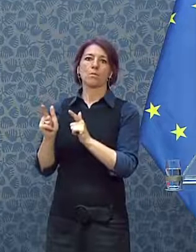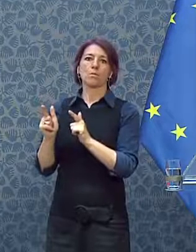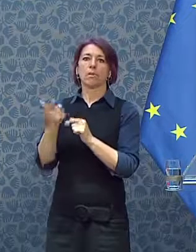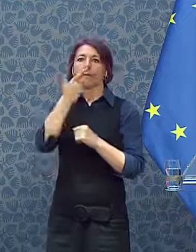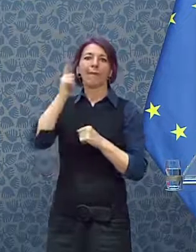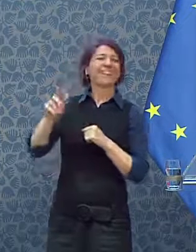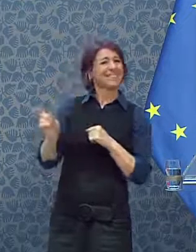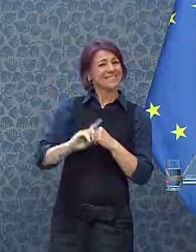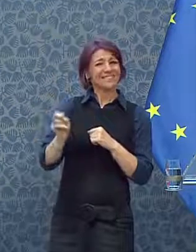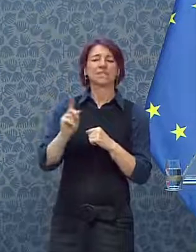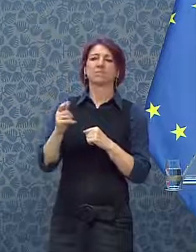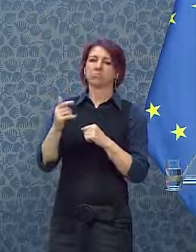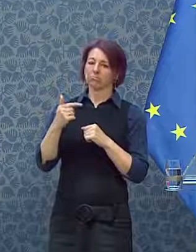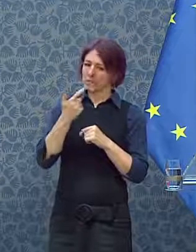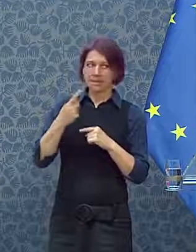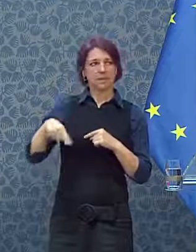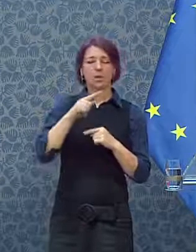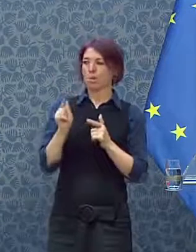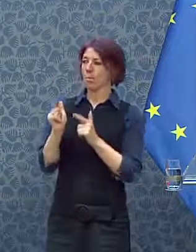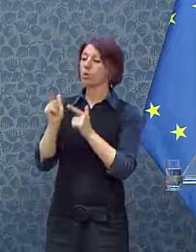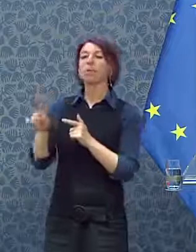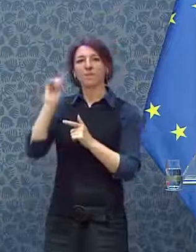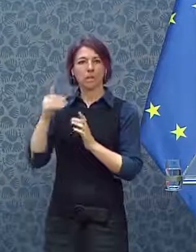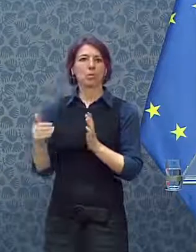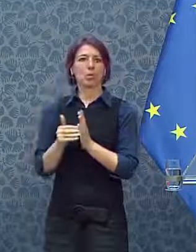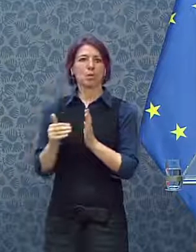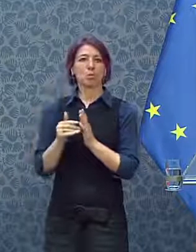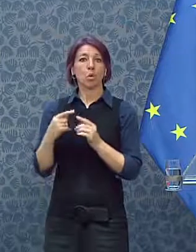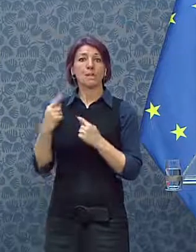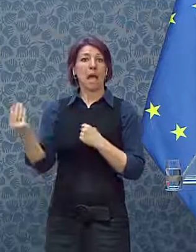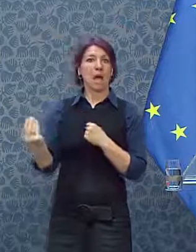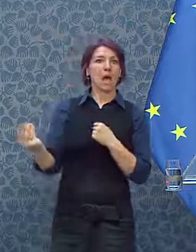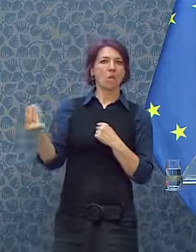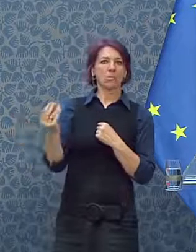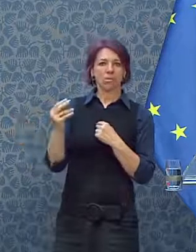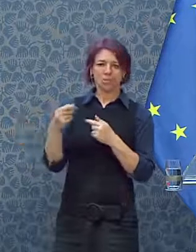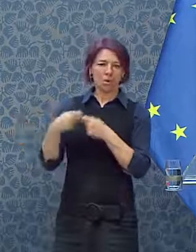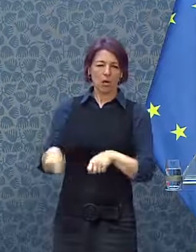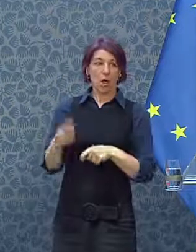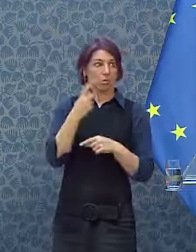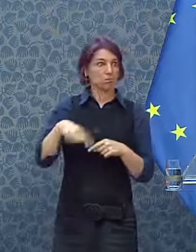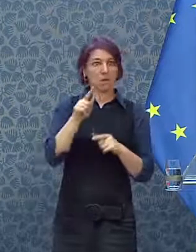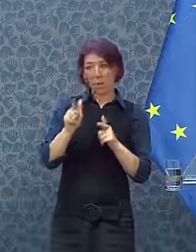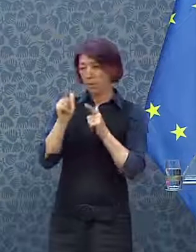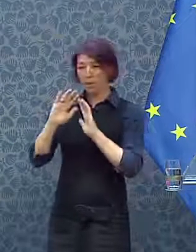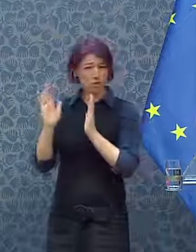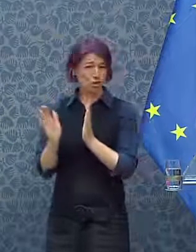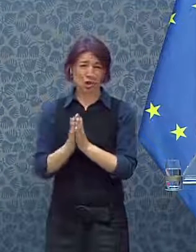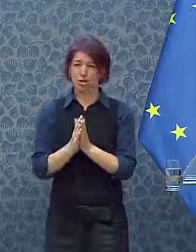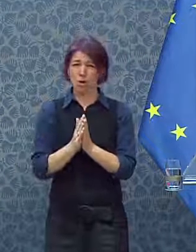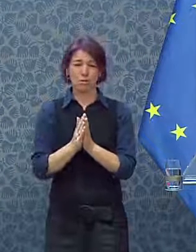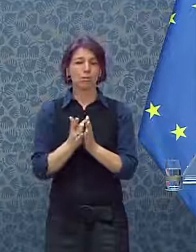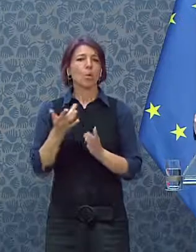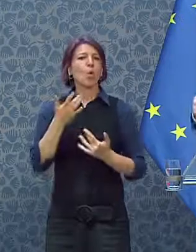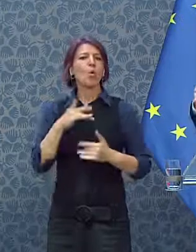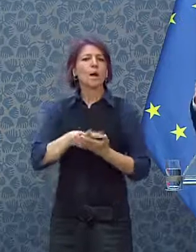bojuje, že jsme si vědomi toho, že potřebuje naši podporu a té podpory se jim musí dostávat všemi prostředky. Ať už je to podpora